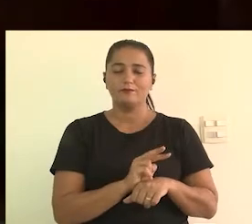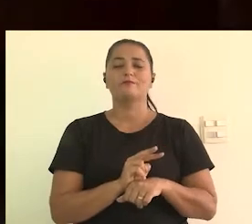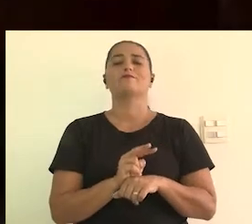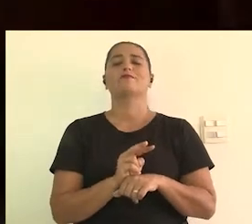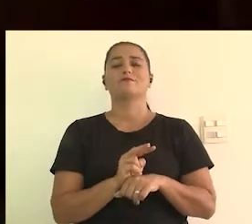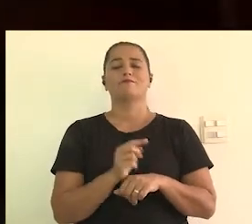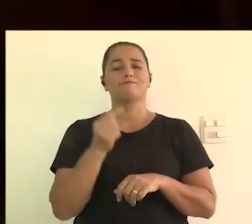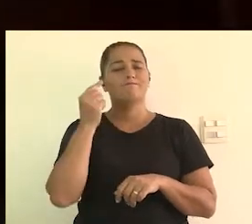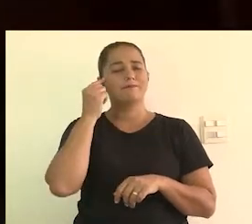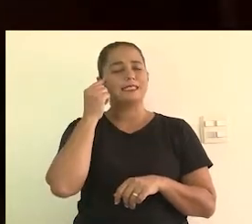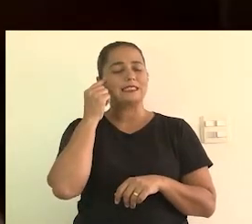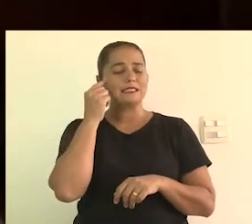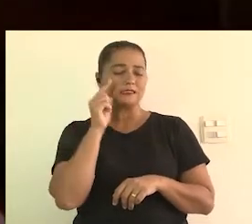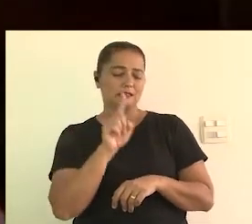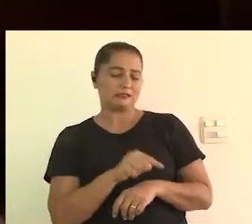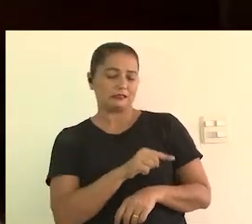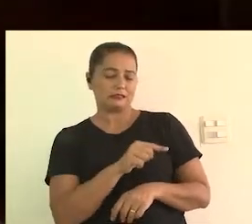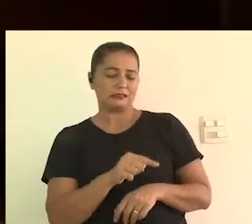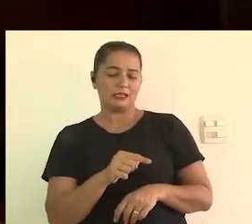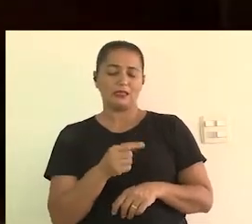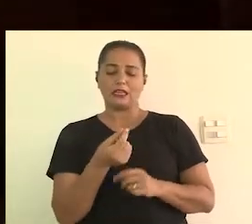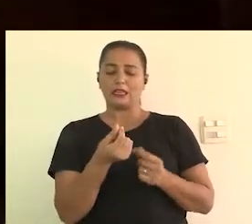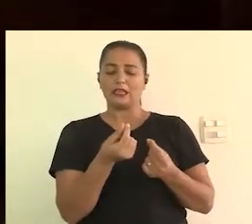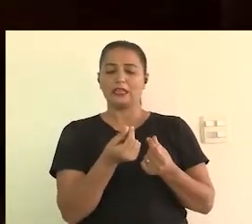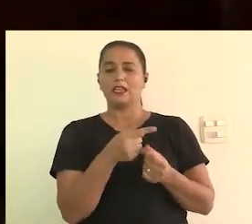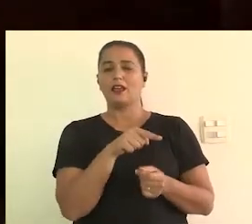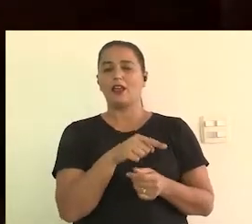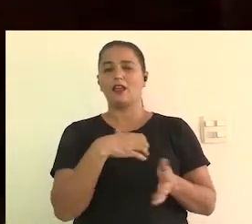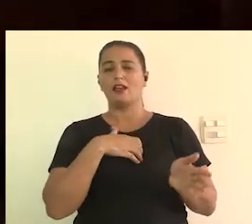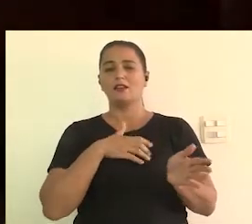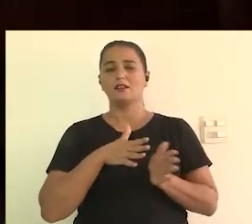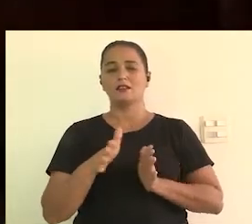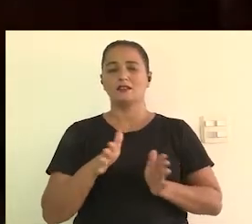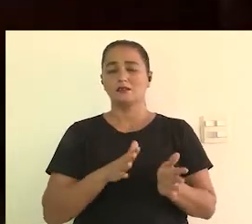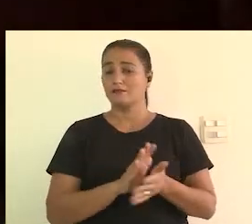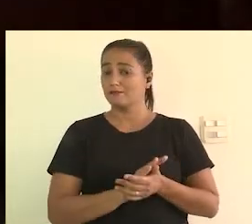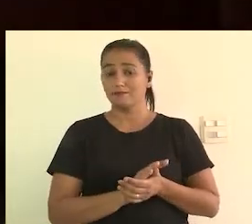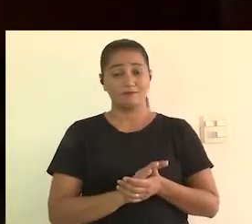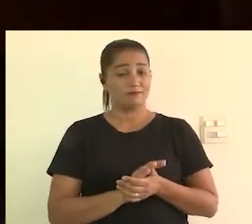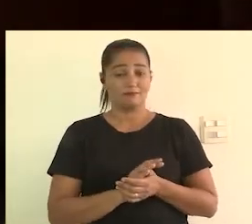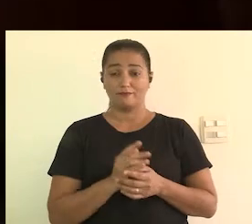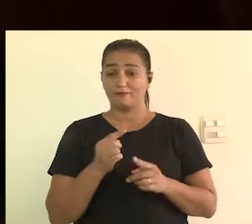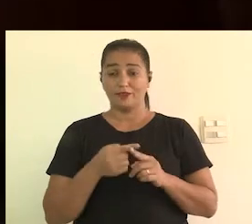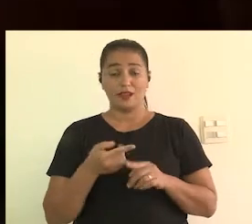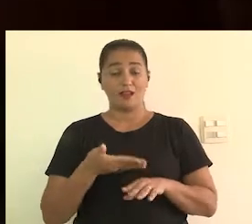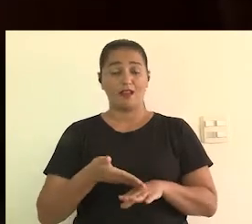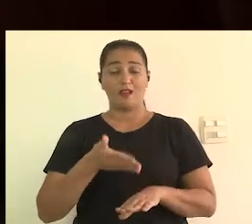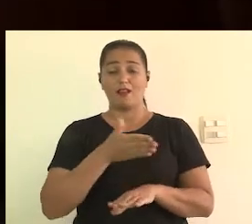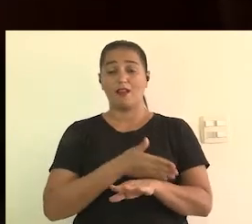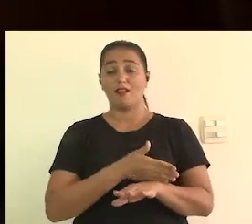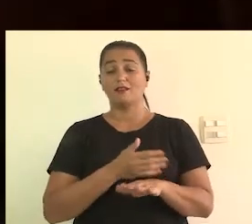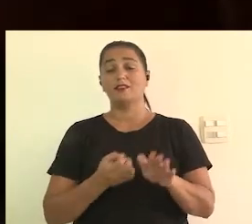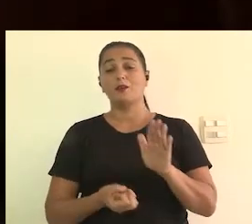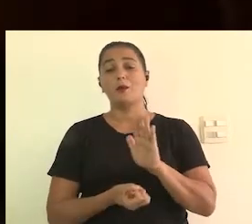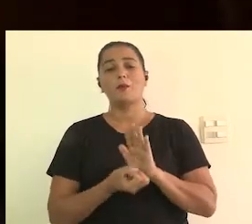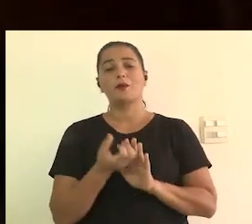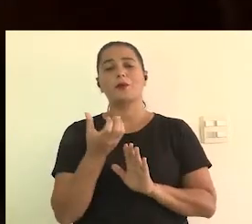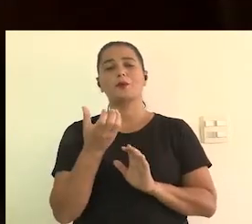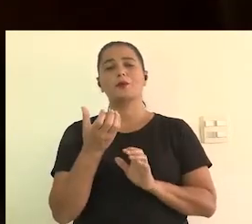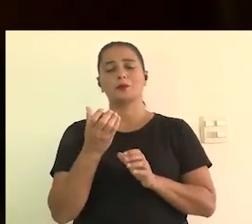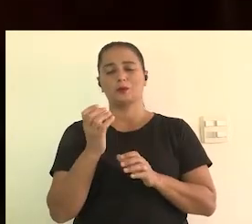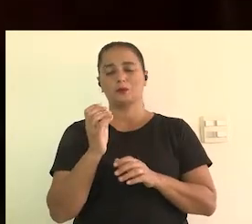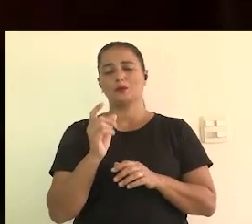acabar com a fiscalização. E aí eu me posicionei como que pensasse que esse valor era o valor da